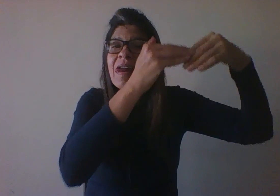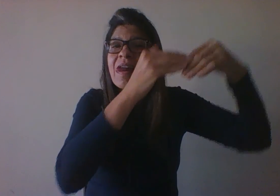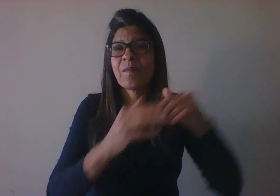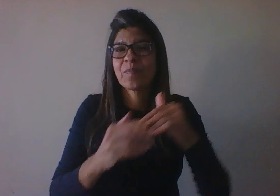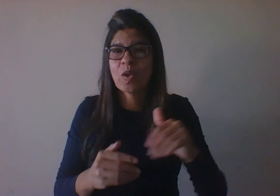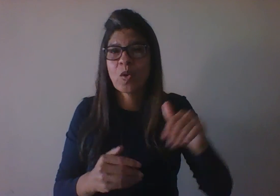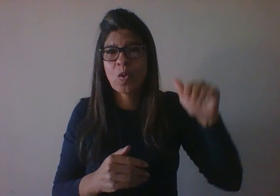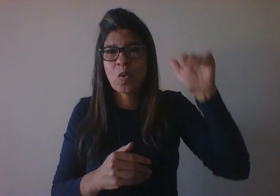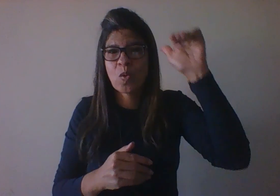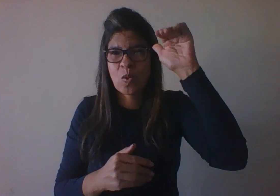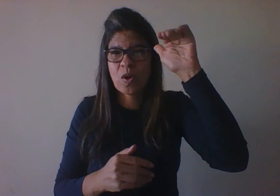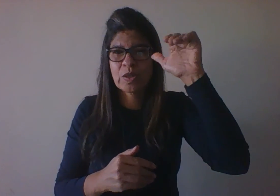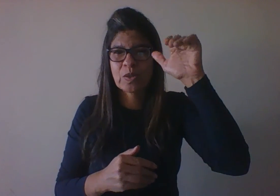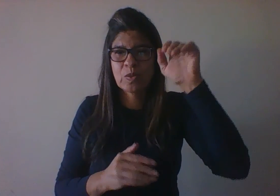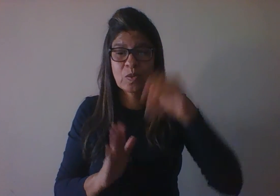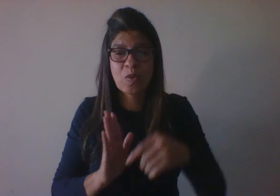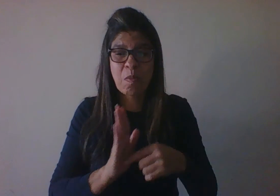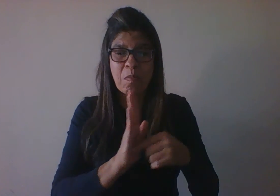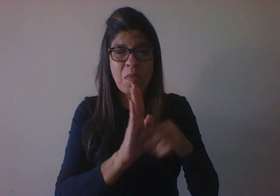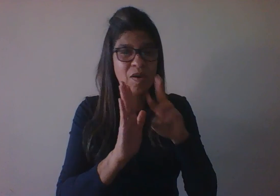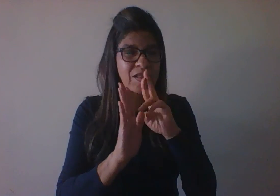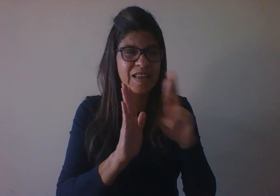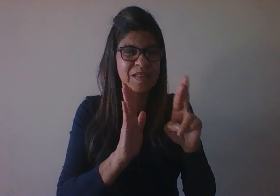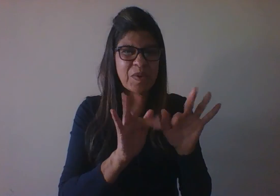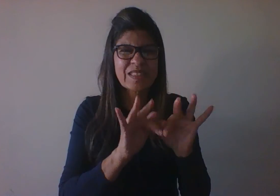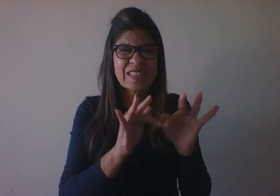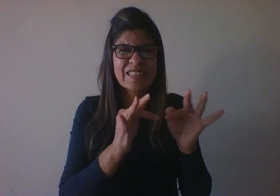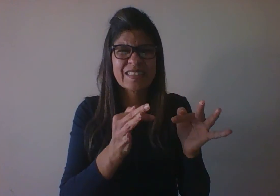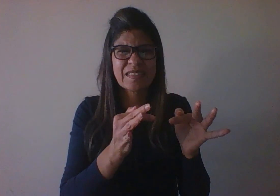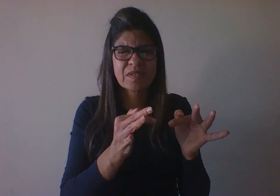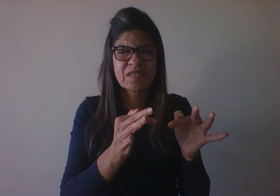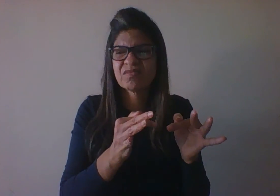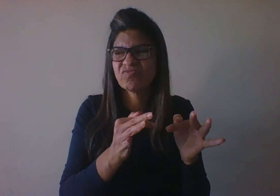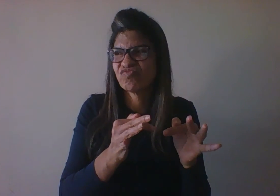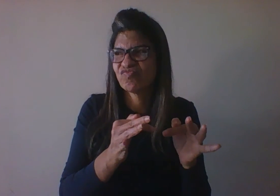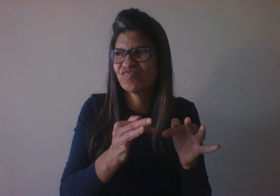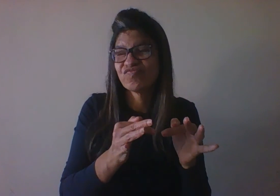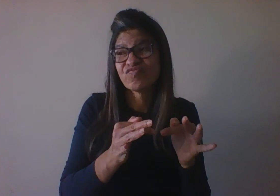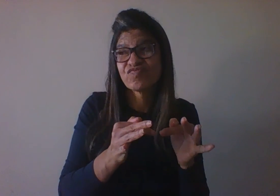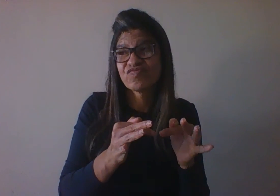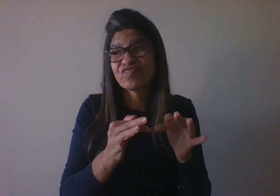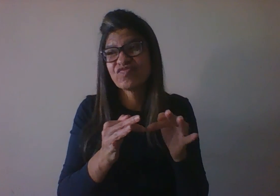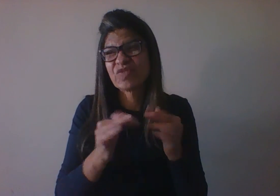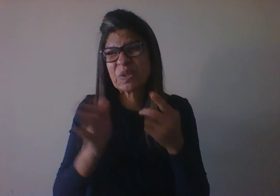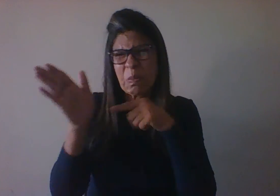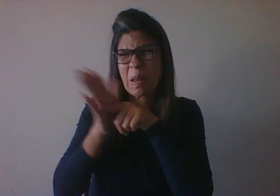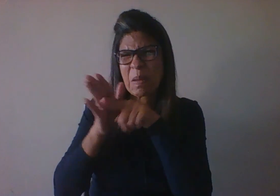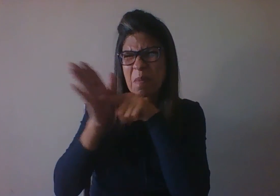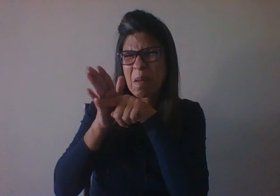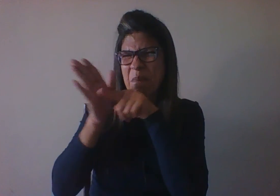simplória e essa criança começa a entrar na fase dos porquês e entrar com os muitos porquês, é porque ela está fazendo,